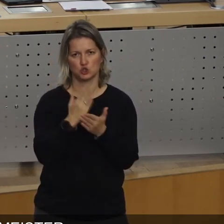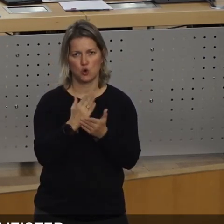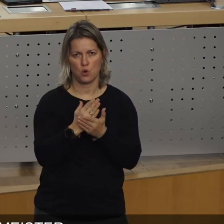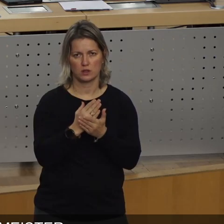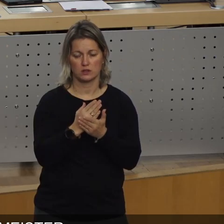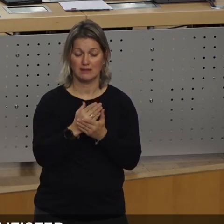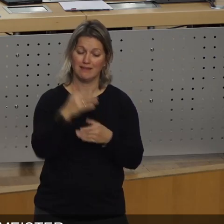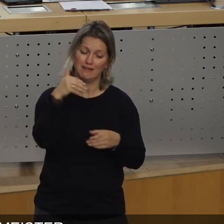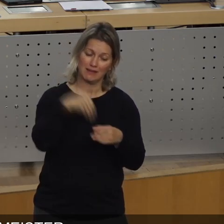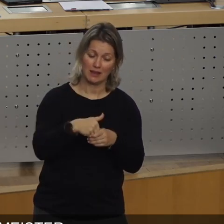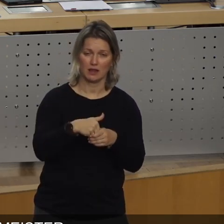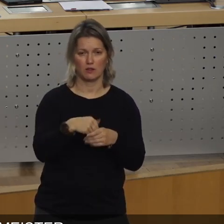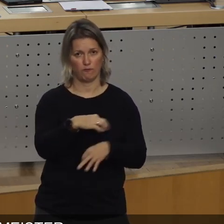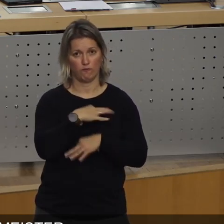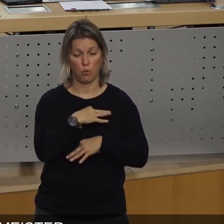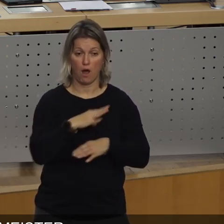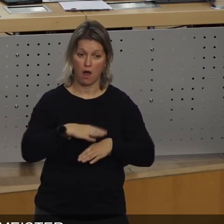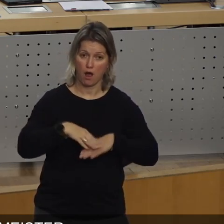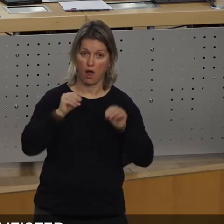Ausgangsposition hatten.